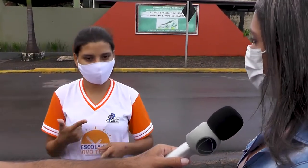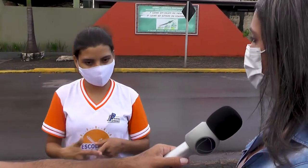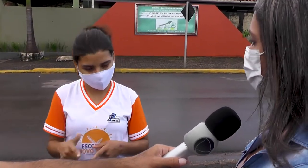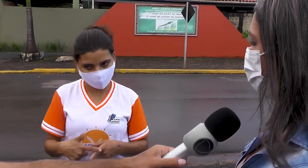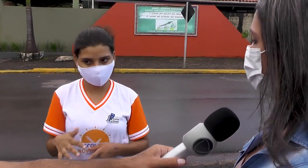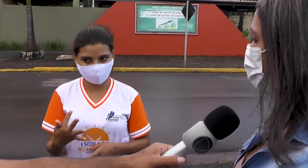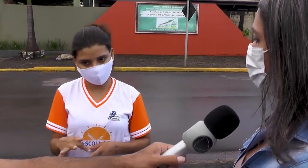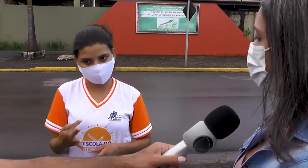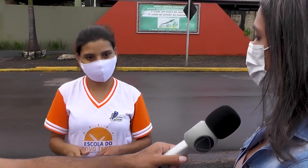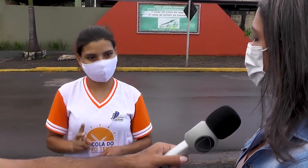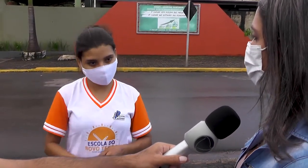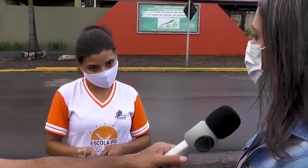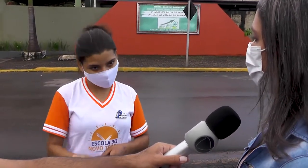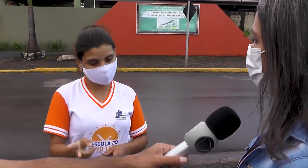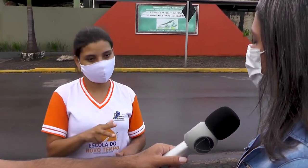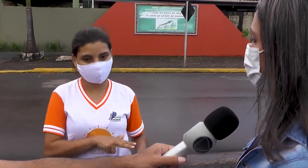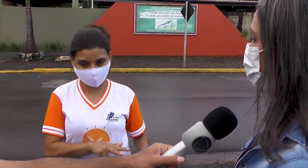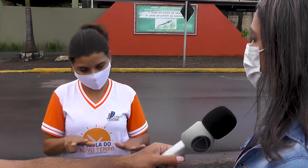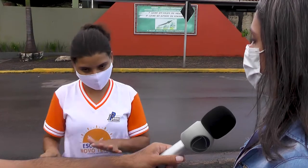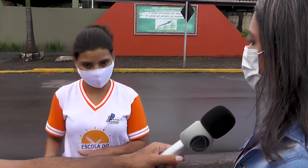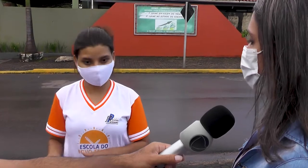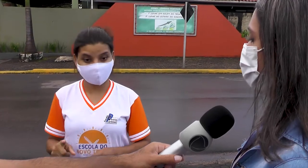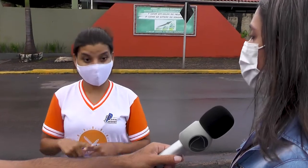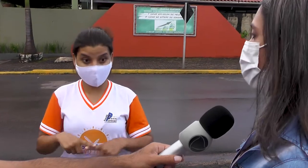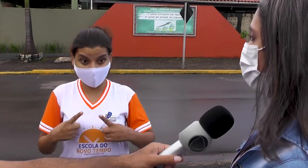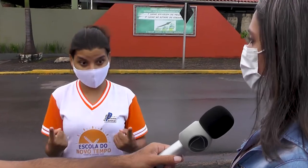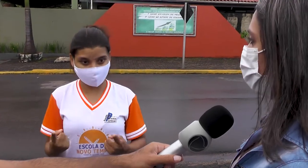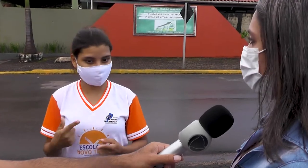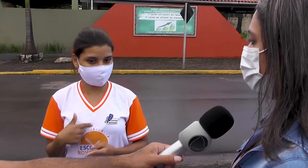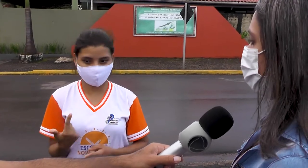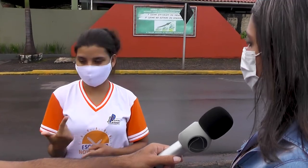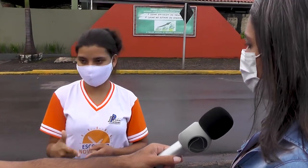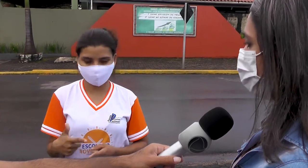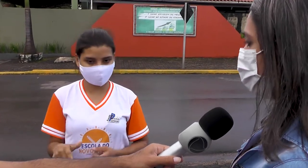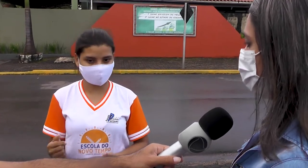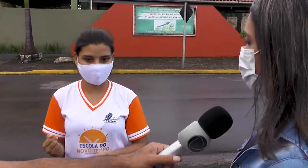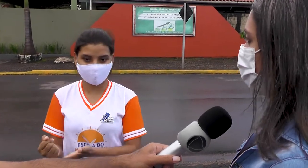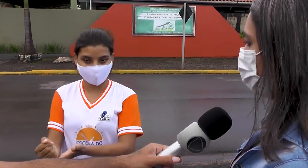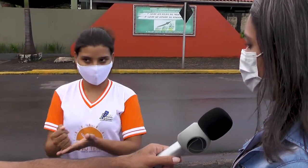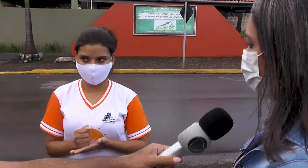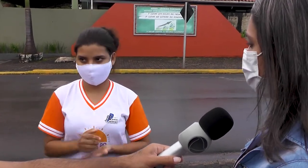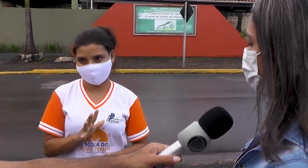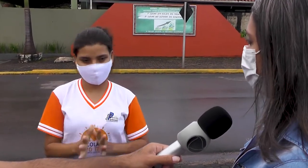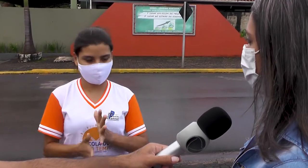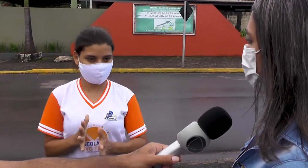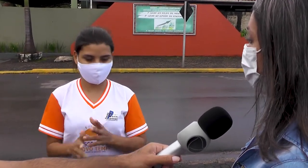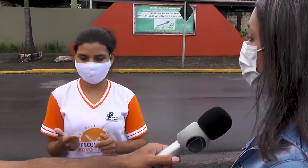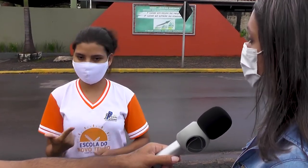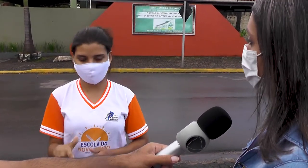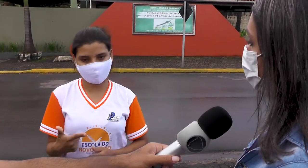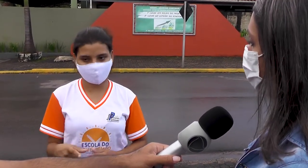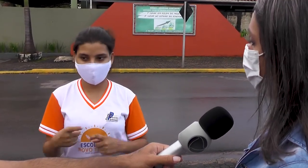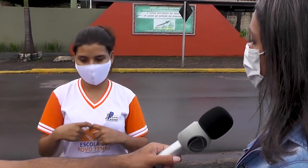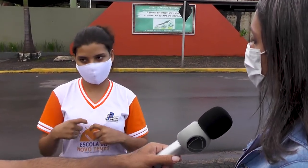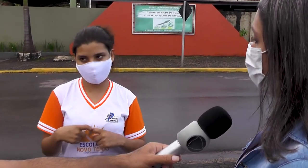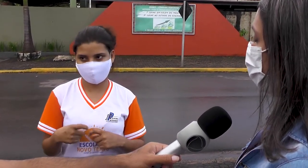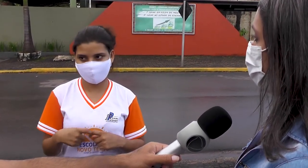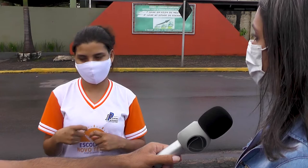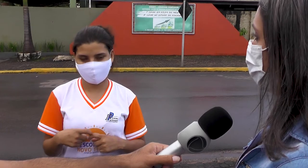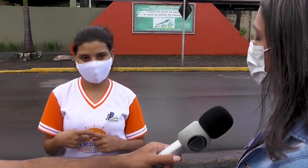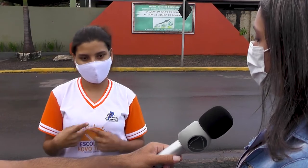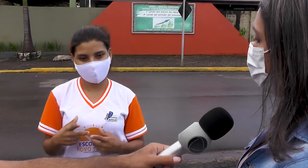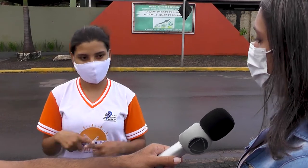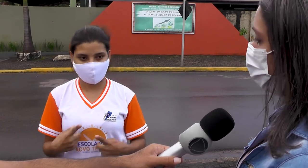problema de saúde normal, algumas dores, né, E aí eu vou praticamente semanalmente ao médico, né, e não tenho apoio,